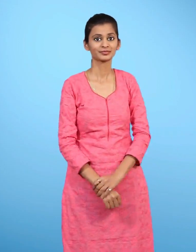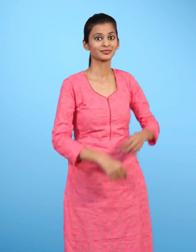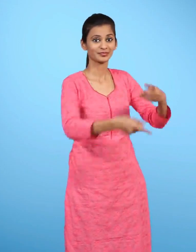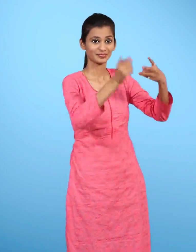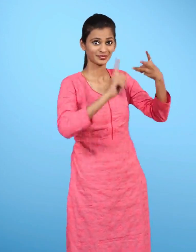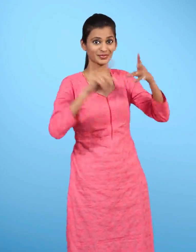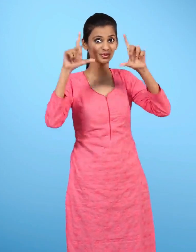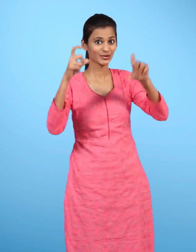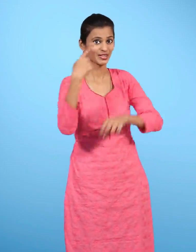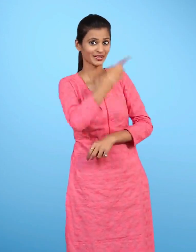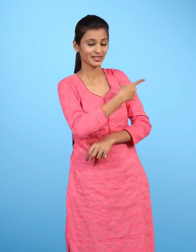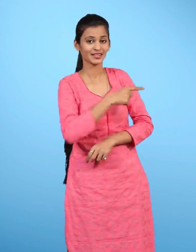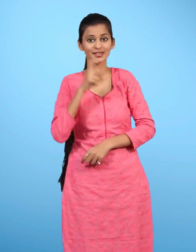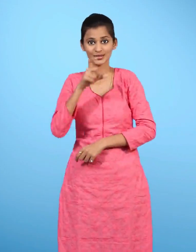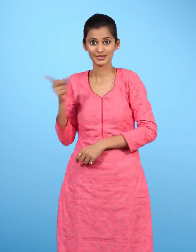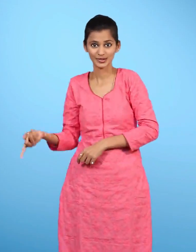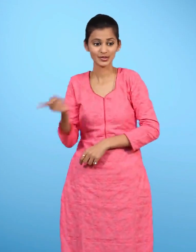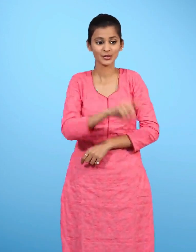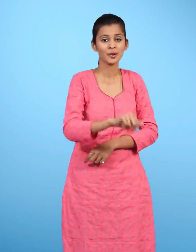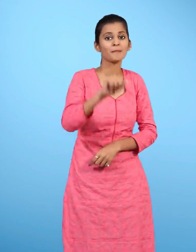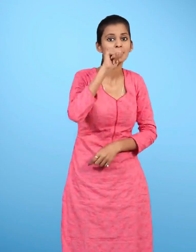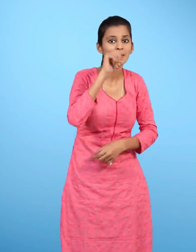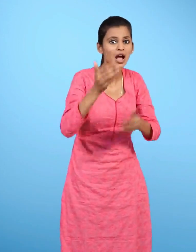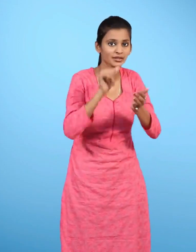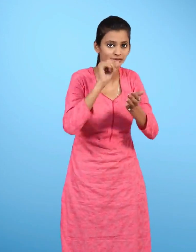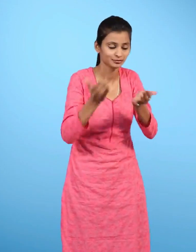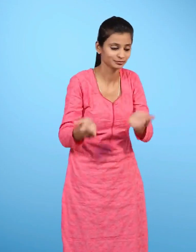तीसरे चितर में चंदू अपने गधे को पानी पिला रहा है